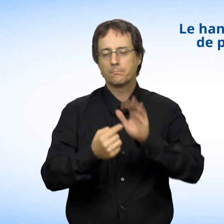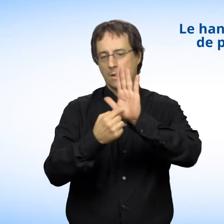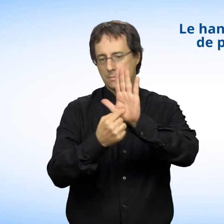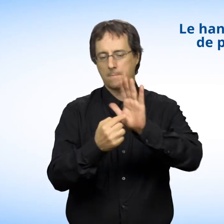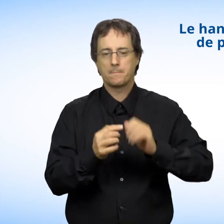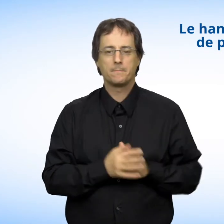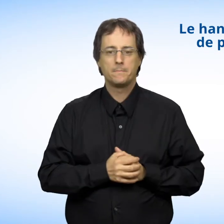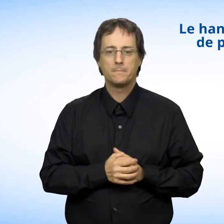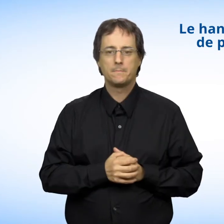Par exemple,